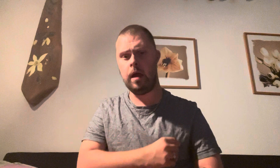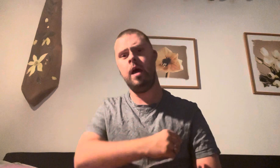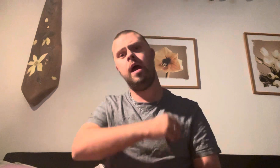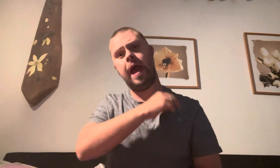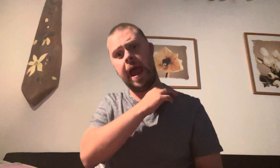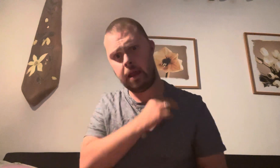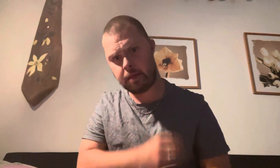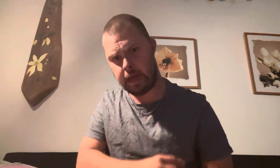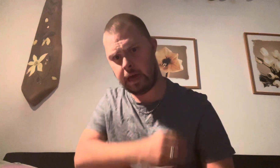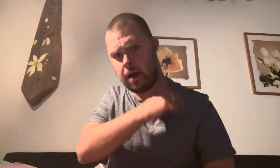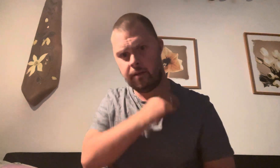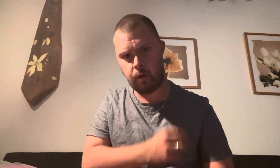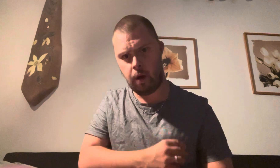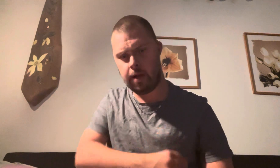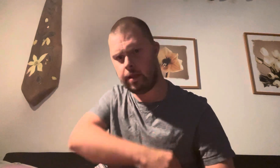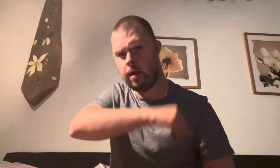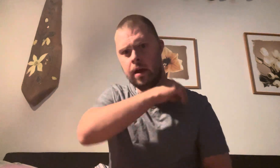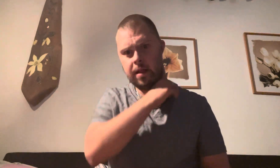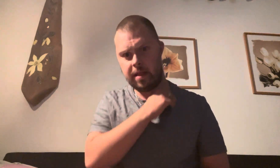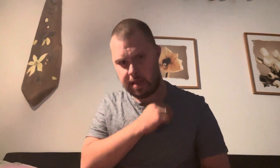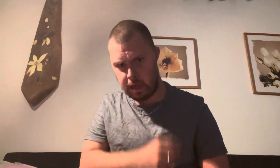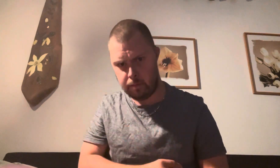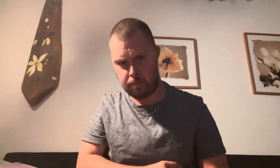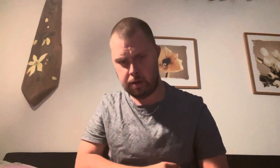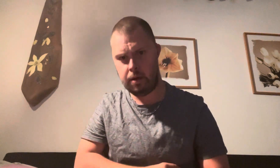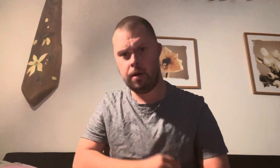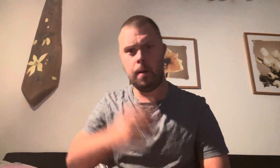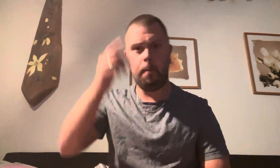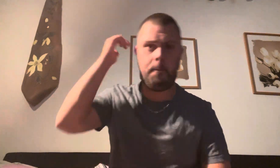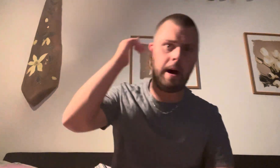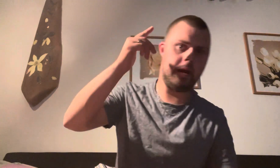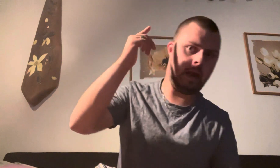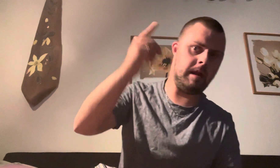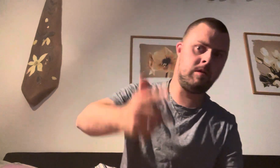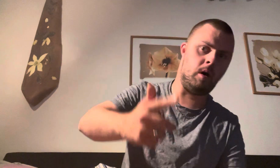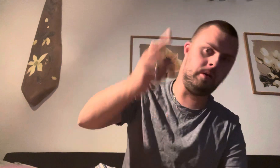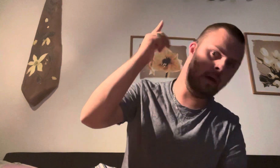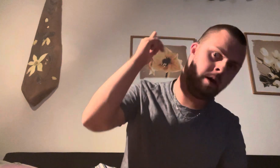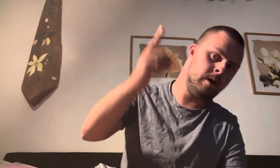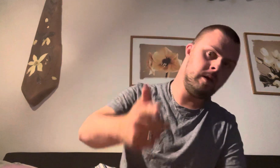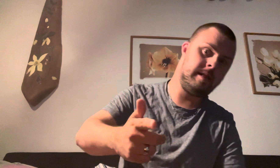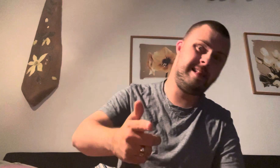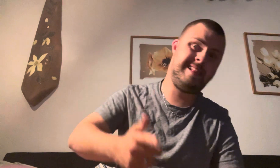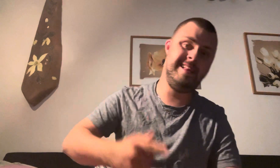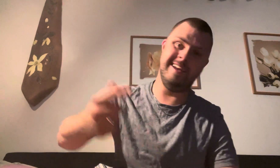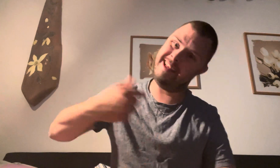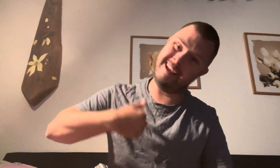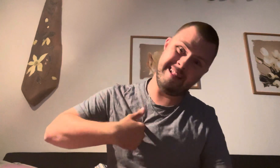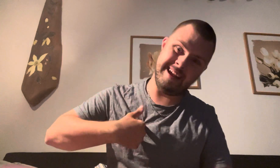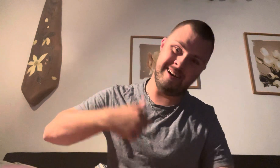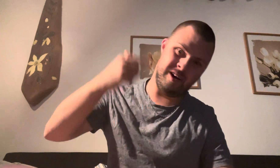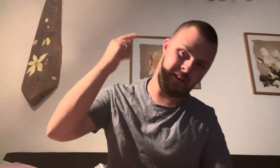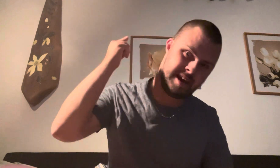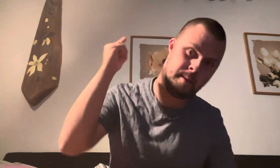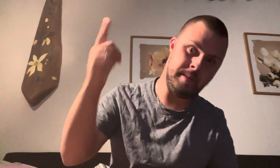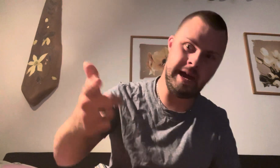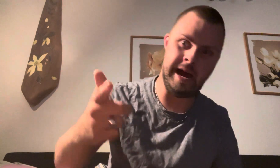Hälsning från Timmy Patterson. Idag med er,